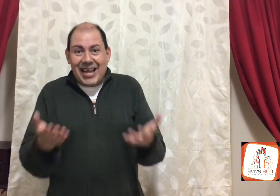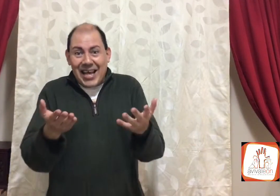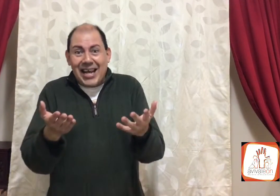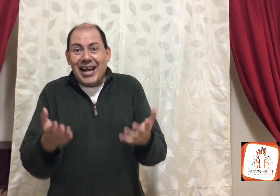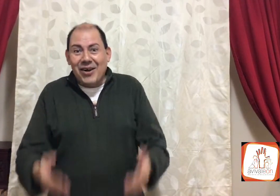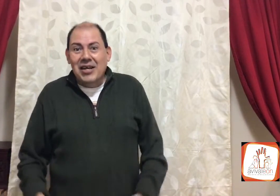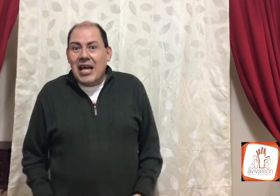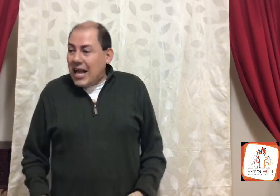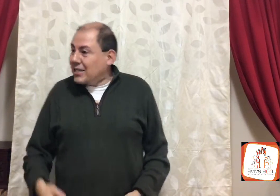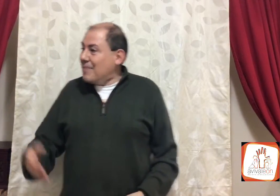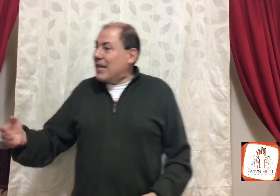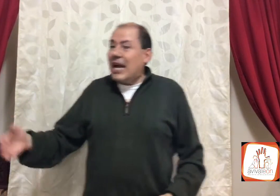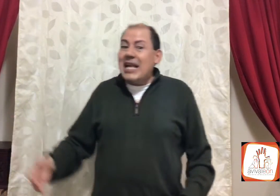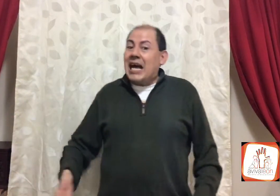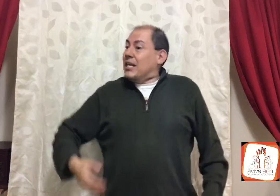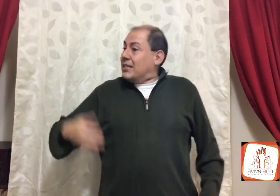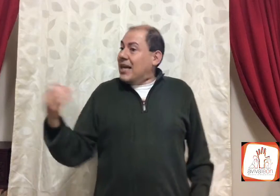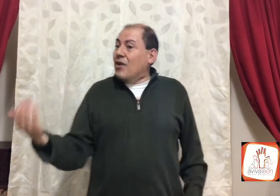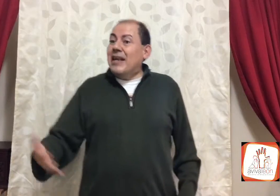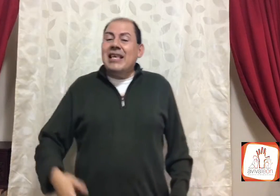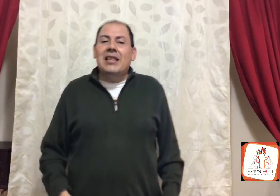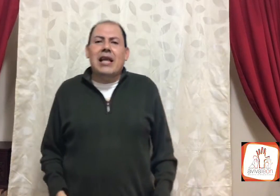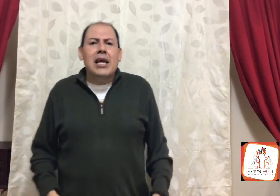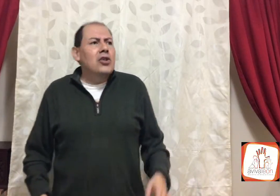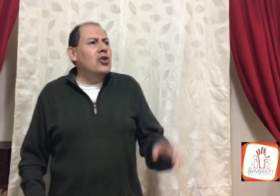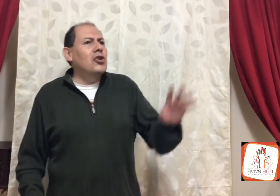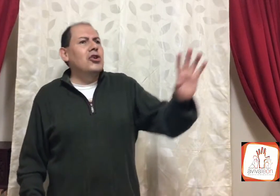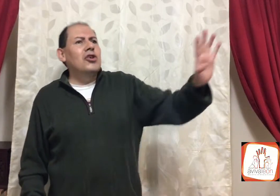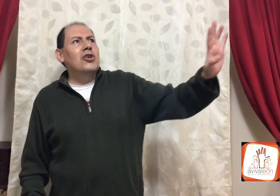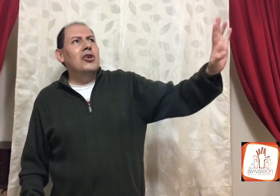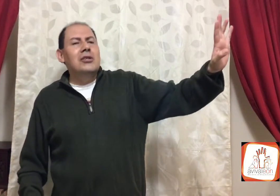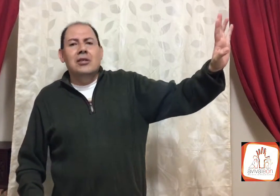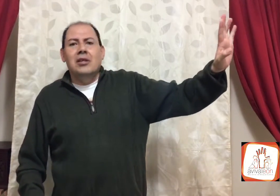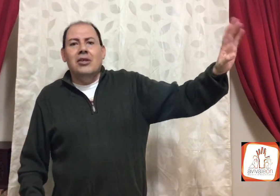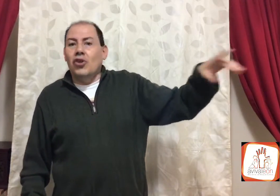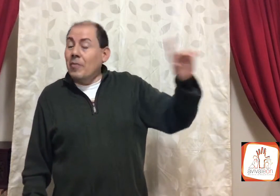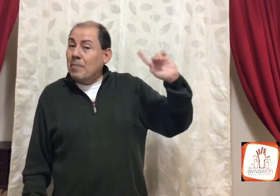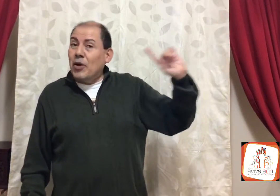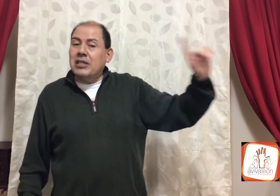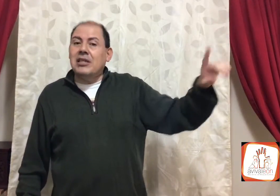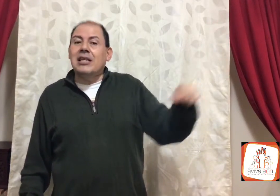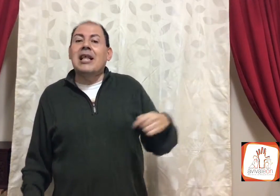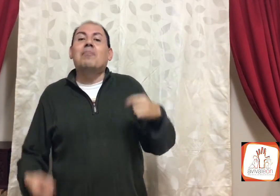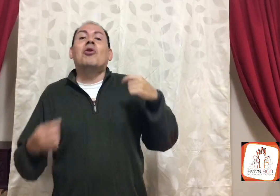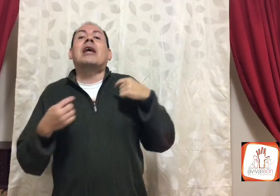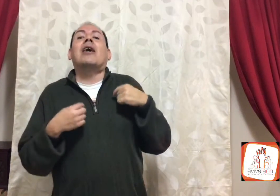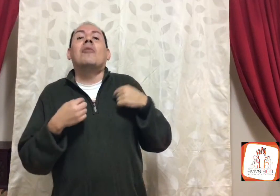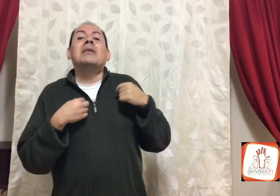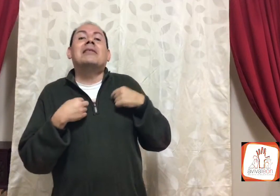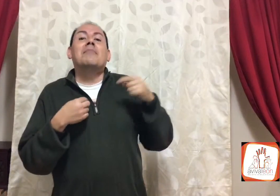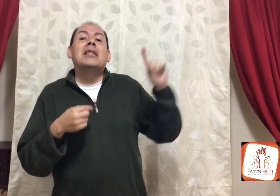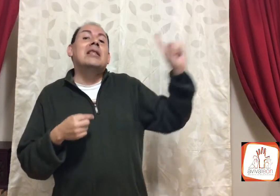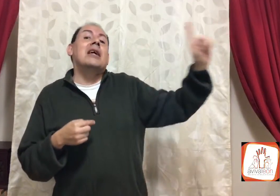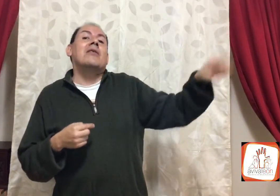queda claro? Es que Micaía, sé obediente, no, no, no, no, no, no me puedes decir nada, porque comes de mi dinero,